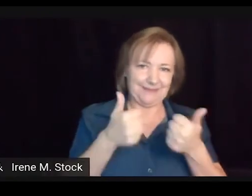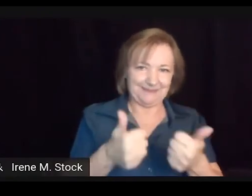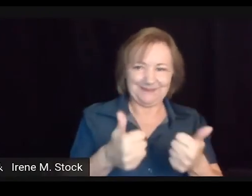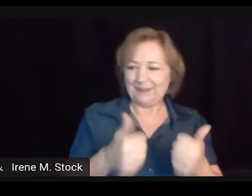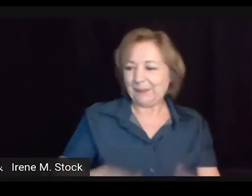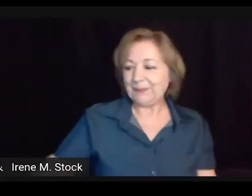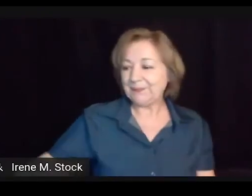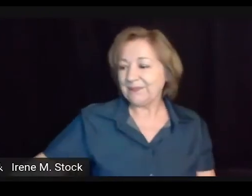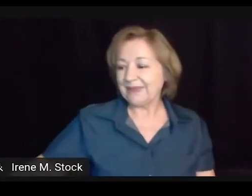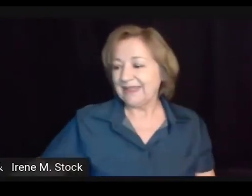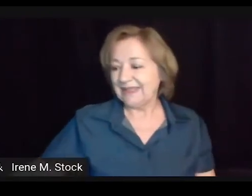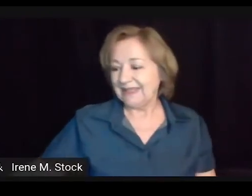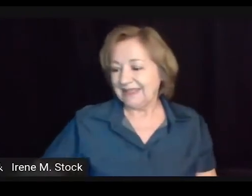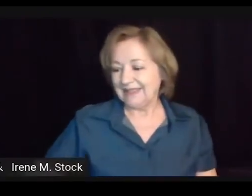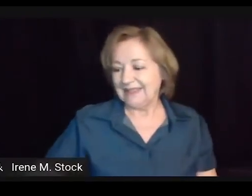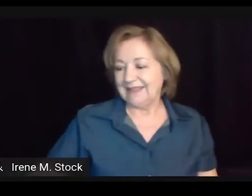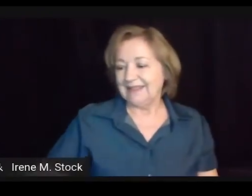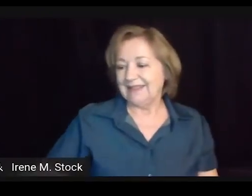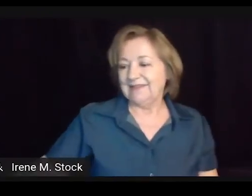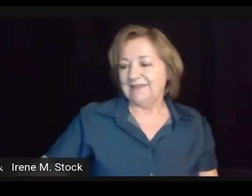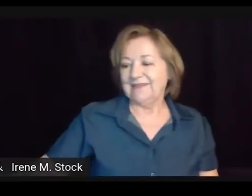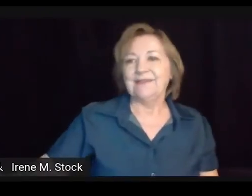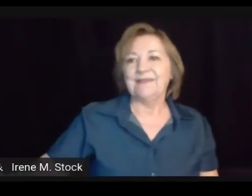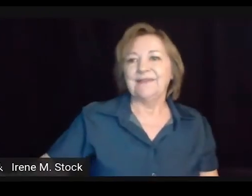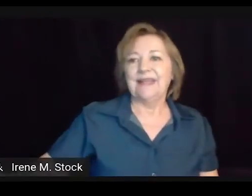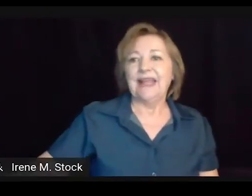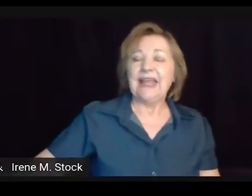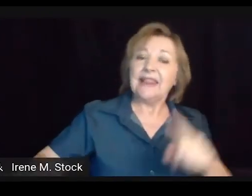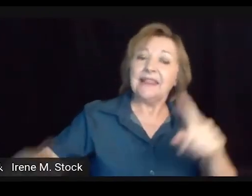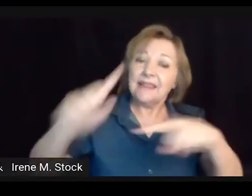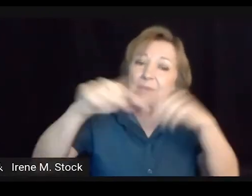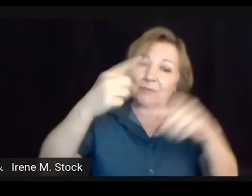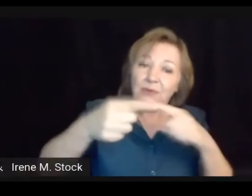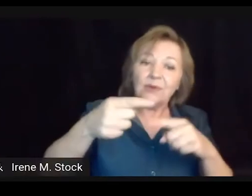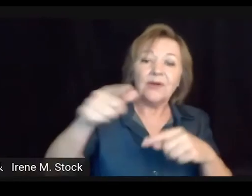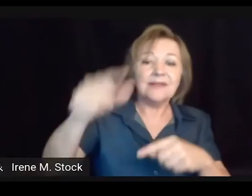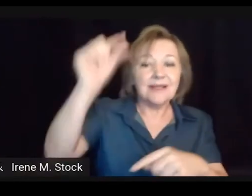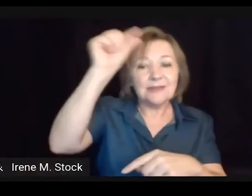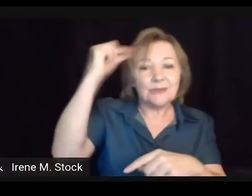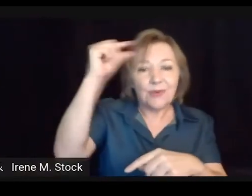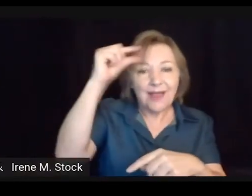Então, vocês também vão poder ver ali o material a respeito dessa temática.